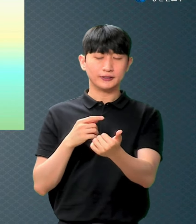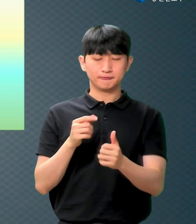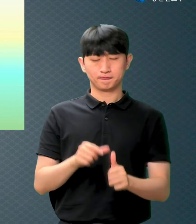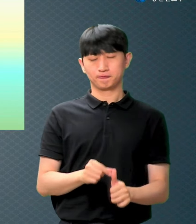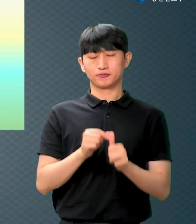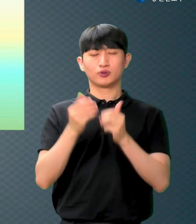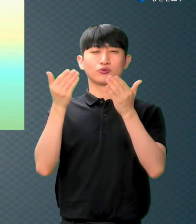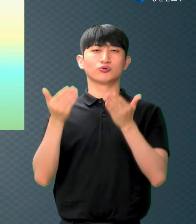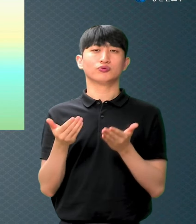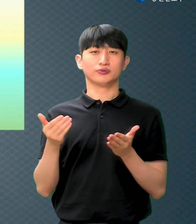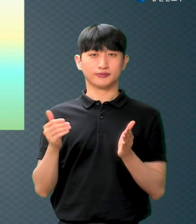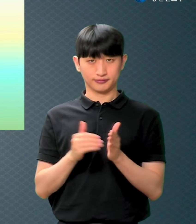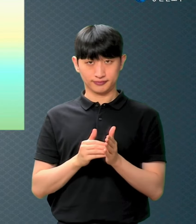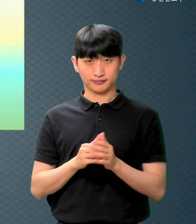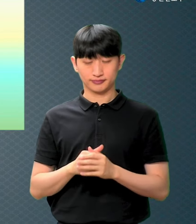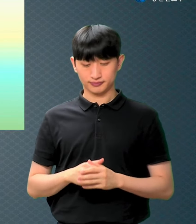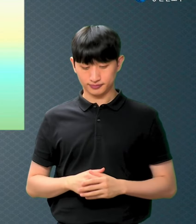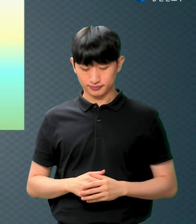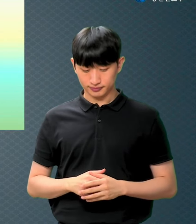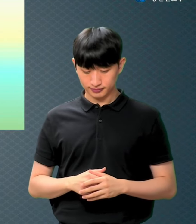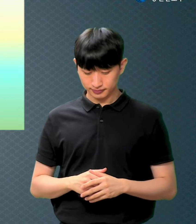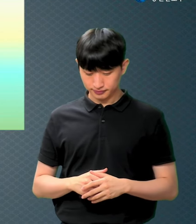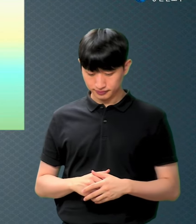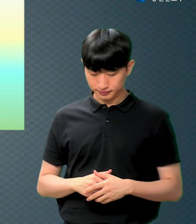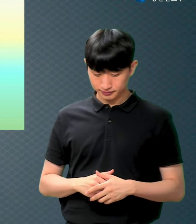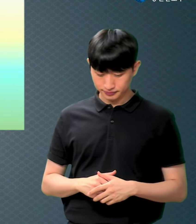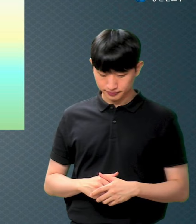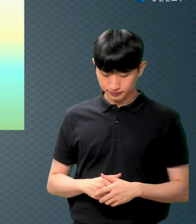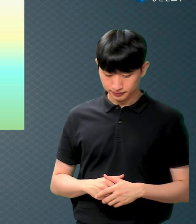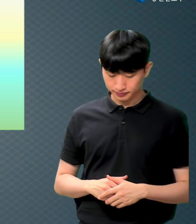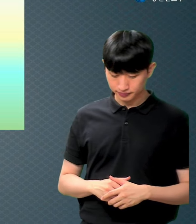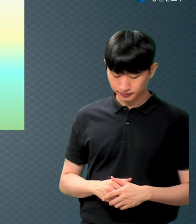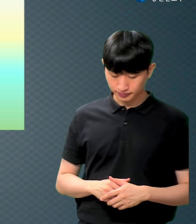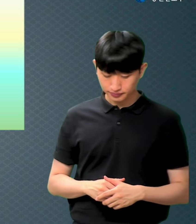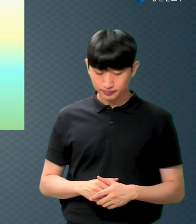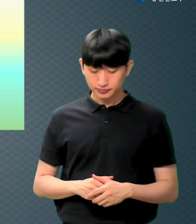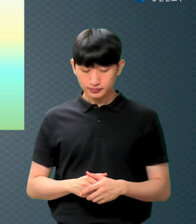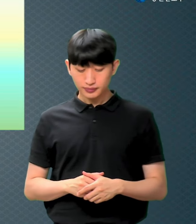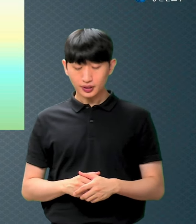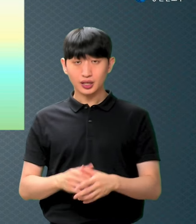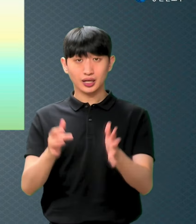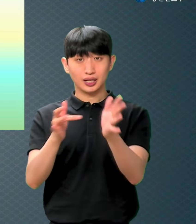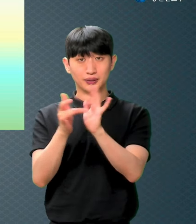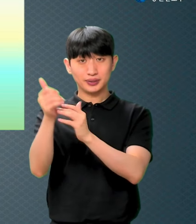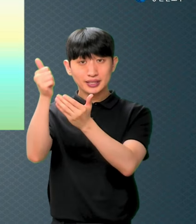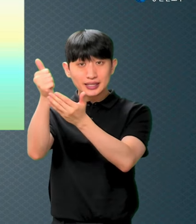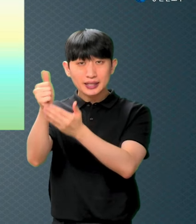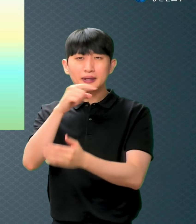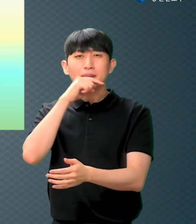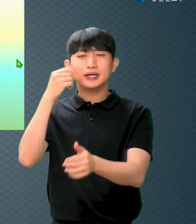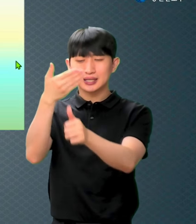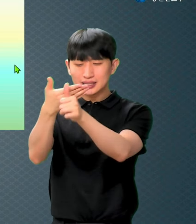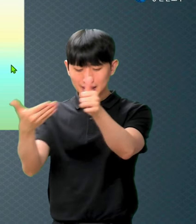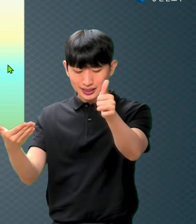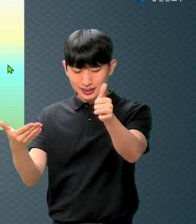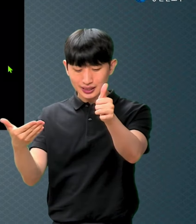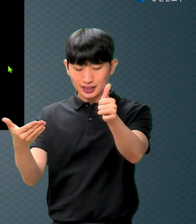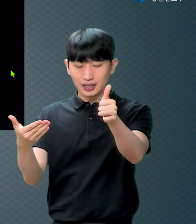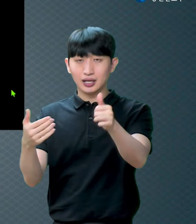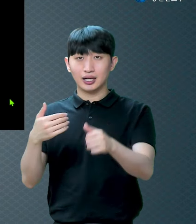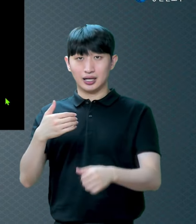그의 십자가의 피로 화평을 이루사 계속 피의기가 나오죠 왜?